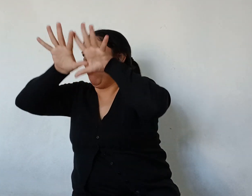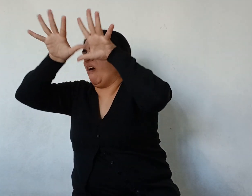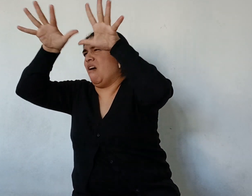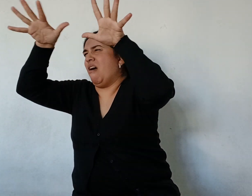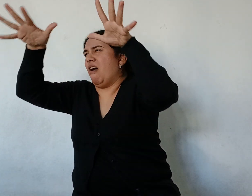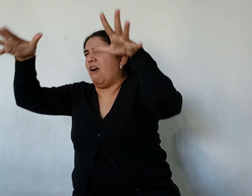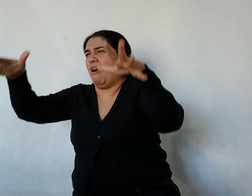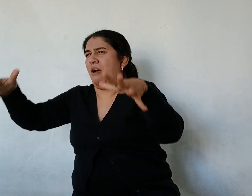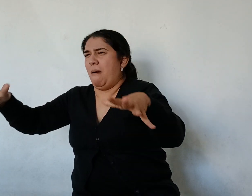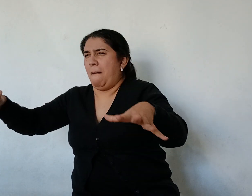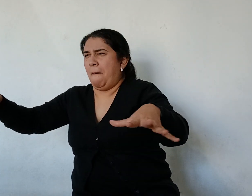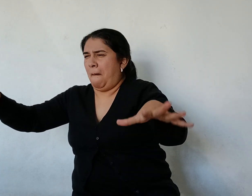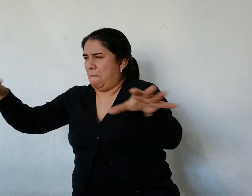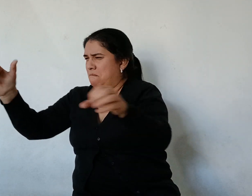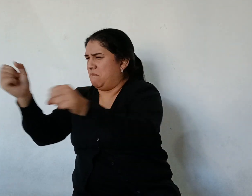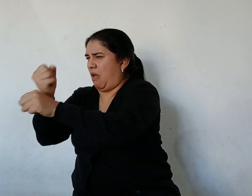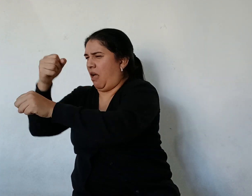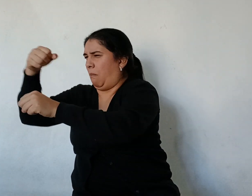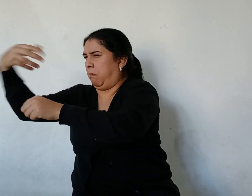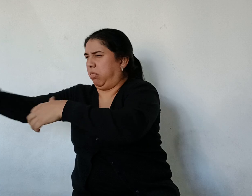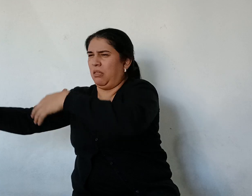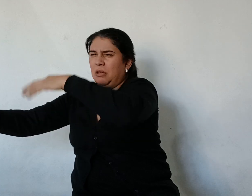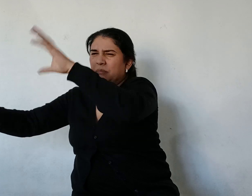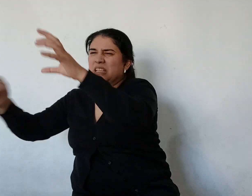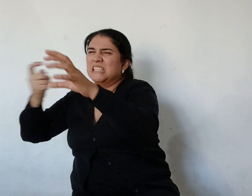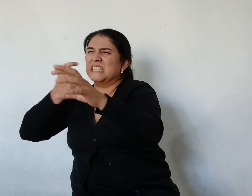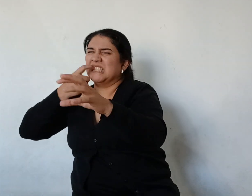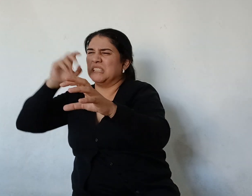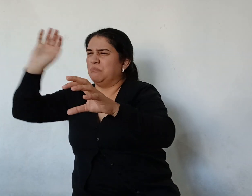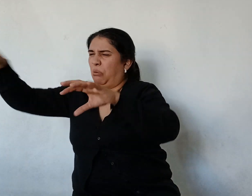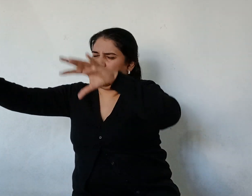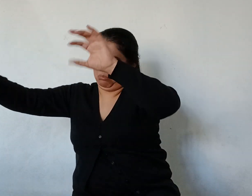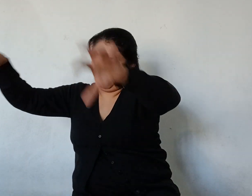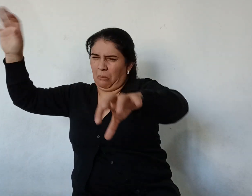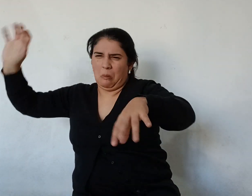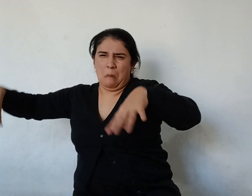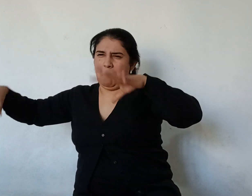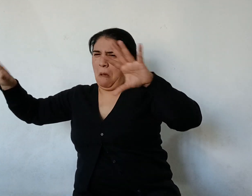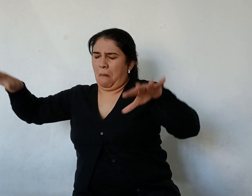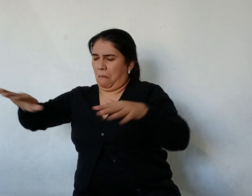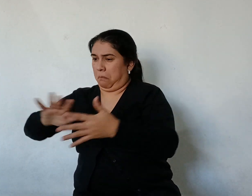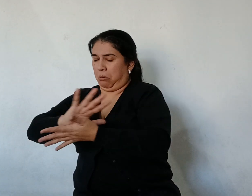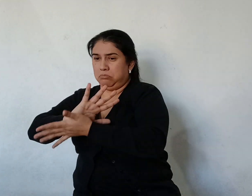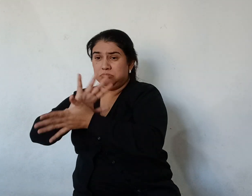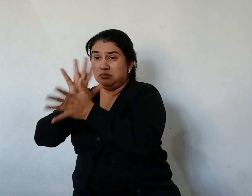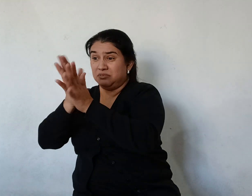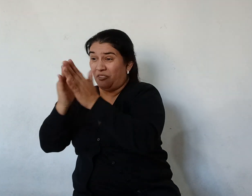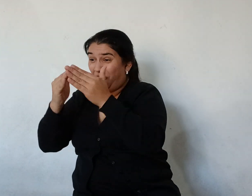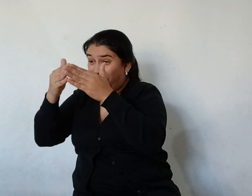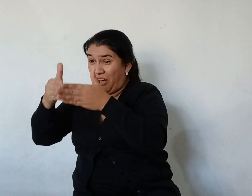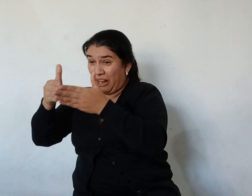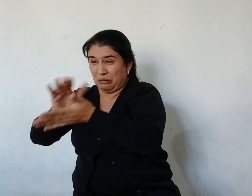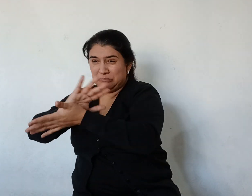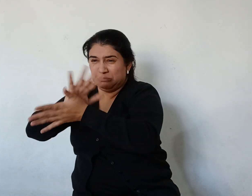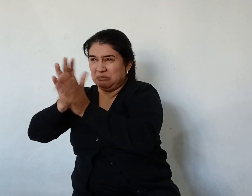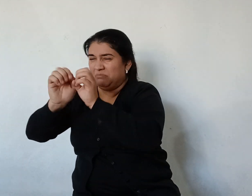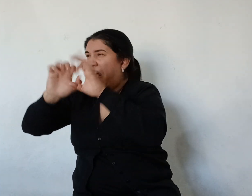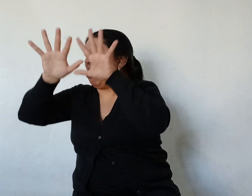.000 pedazos Lanzó Por el aire A cuadras y cuadras De distancia Chimeneas Máquinas Cañones Lanchas